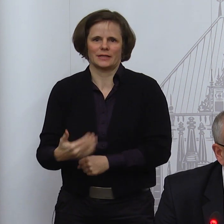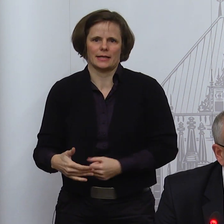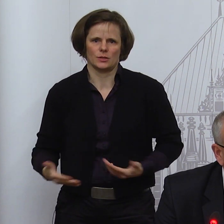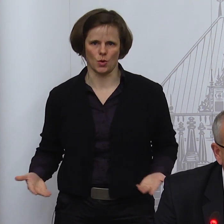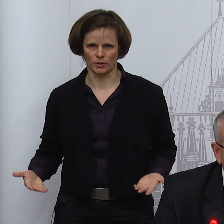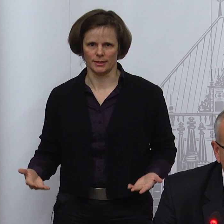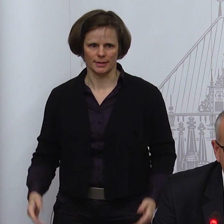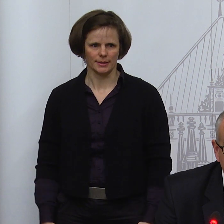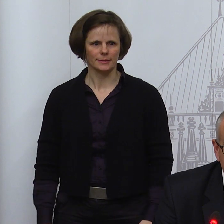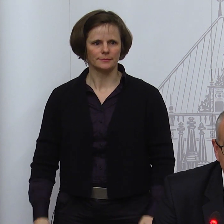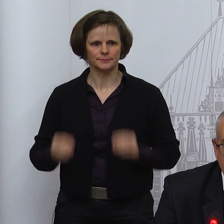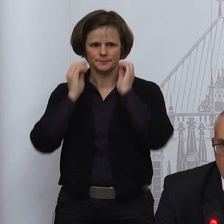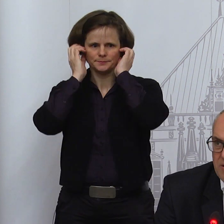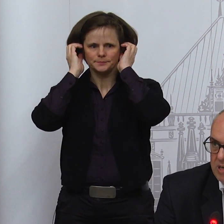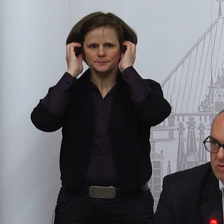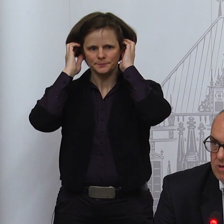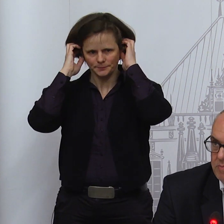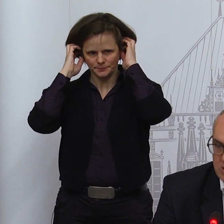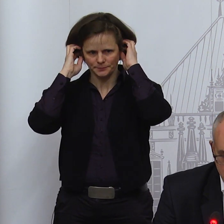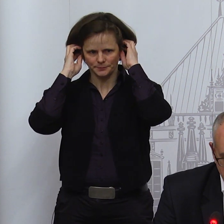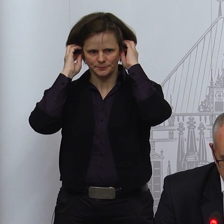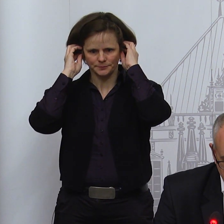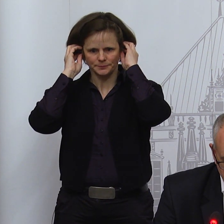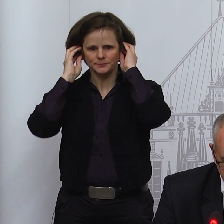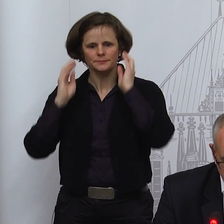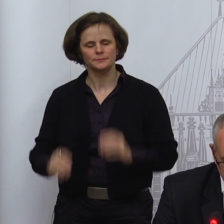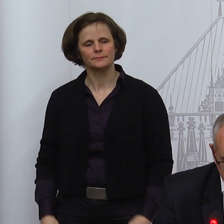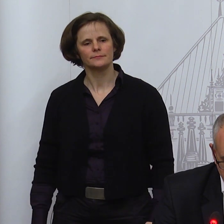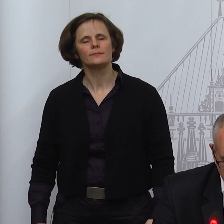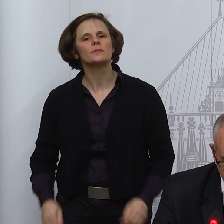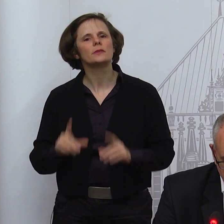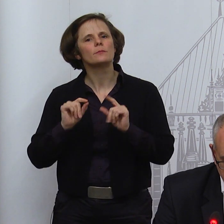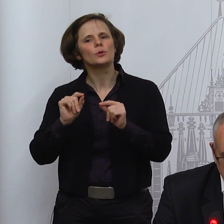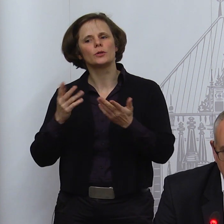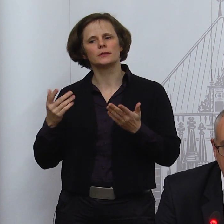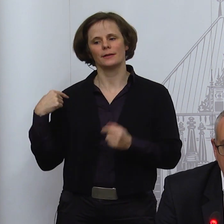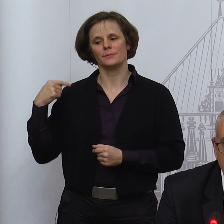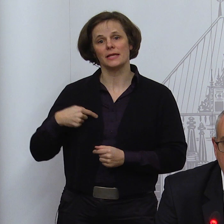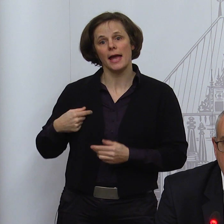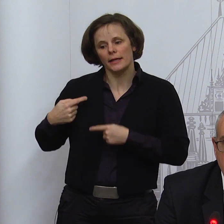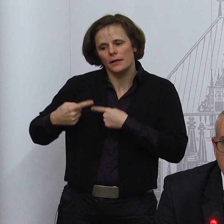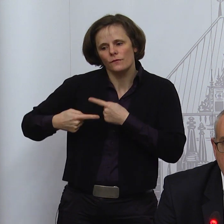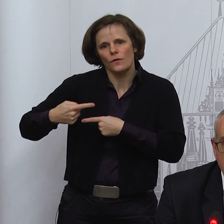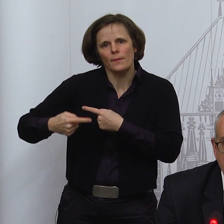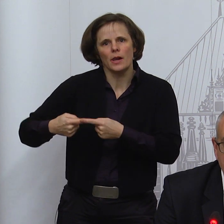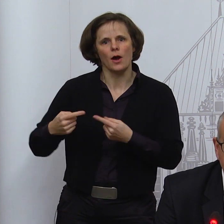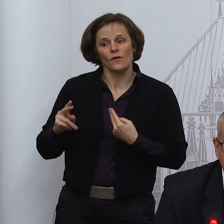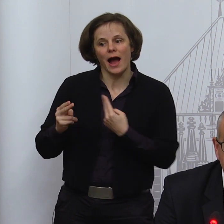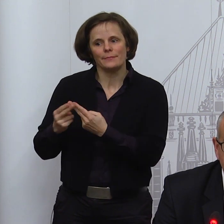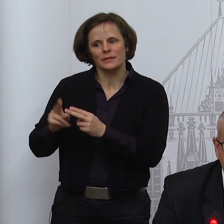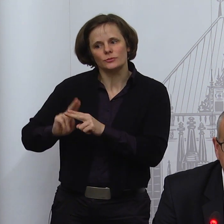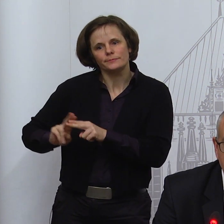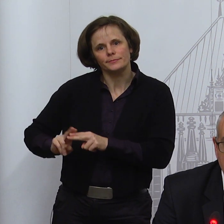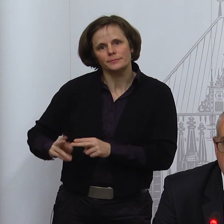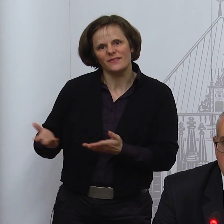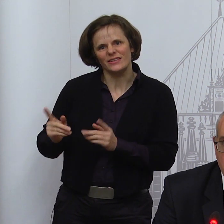Anpassungen des bisherigen Vorgehens daraus folgen, da müssen wir jetzt